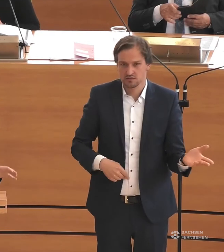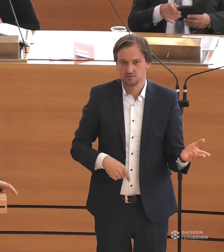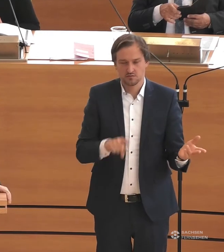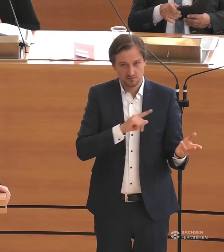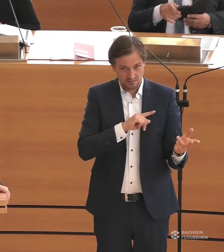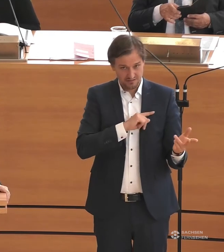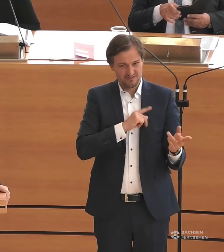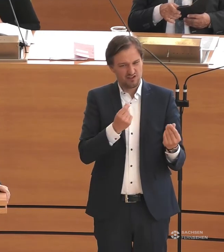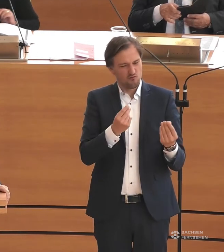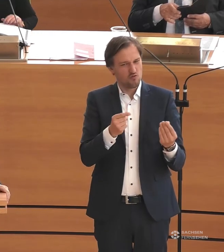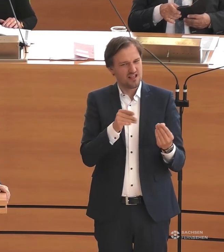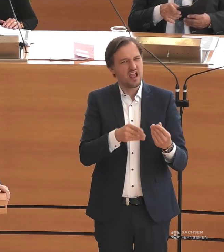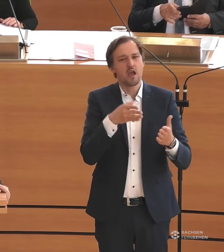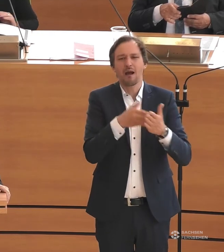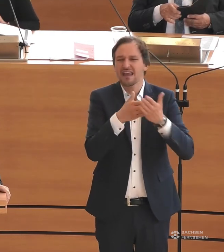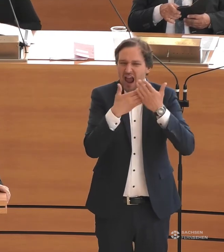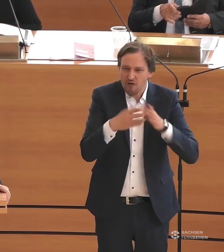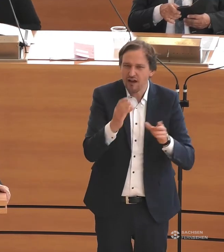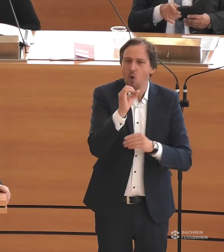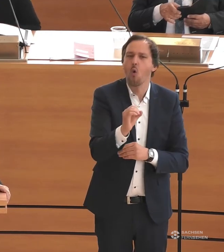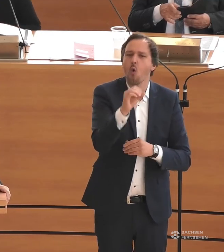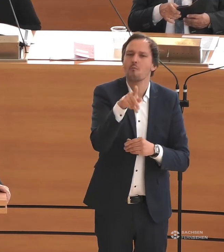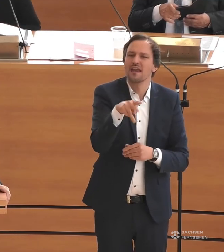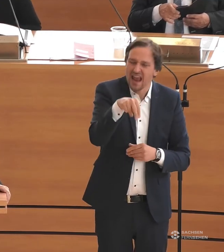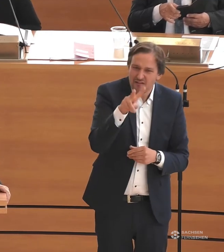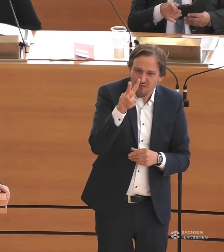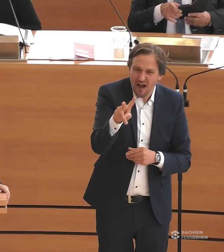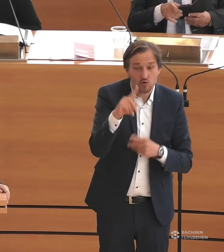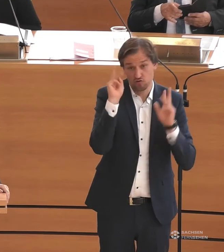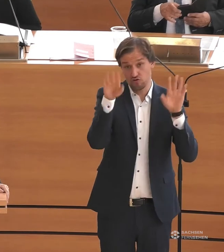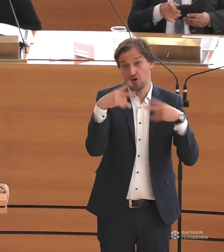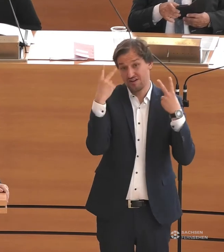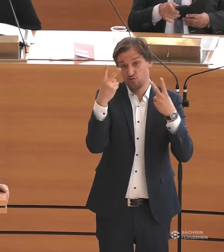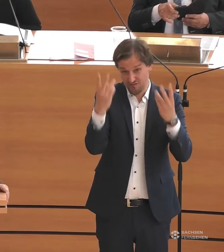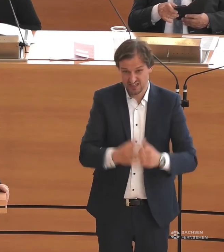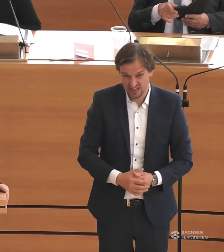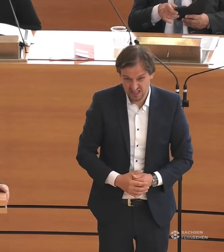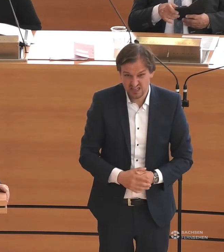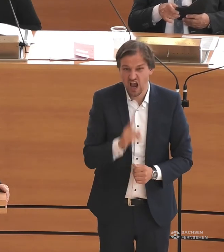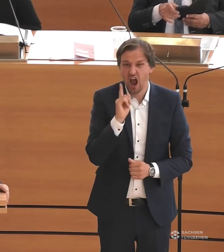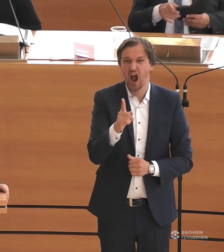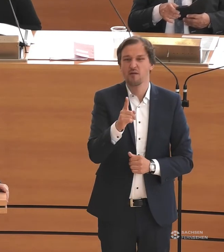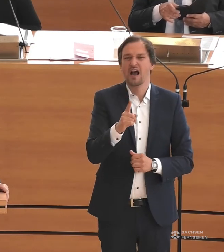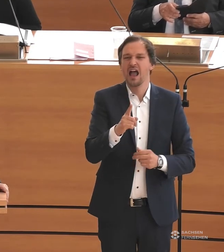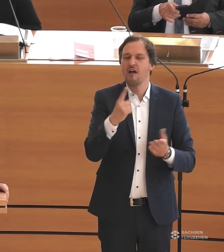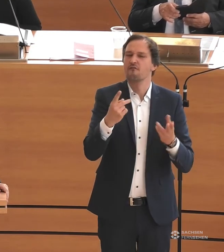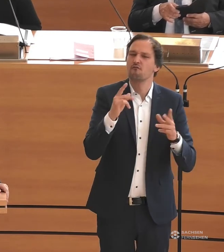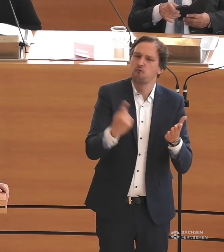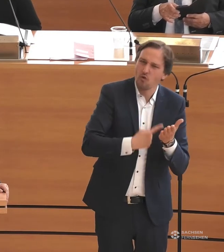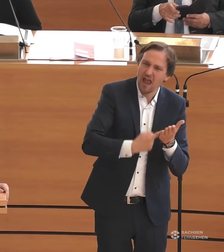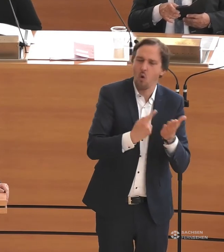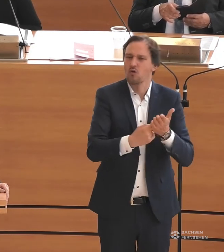auch gar nicht so wichtig ist, für Barrierefreiheit im ÖPNV zu sorgen, mal gegen diese Absolutheit der Forderung die Lebenswirklichkeit von